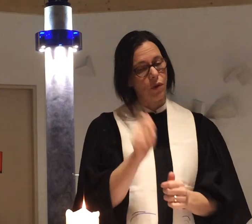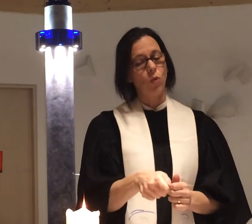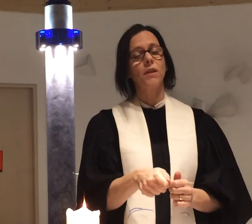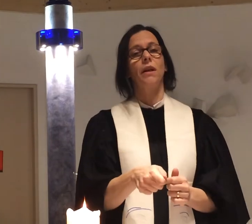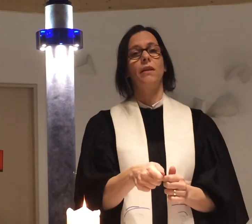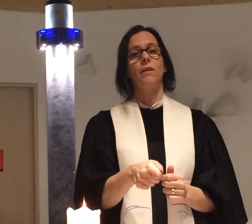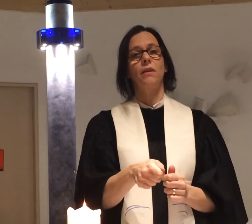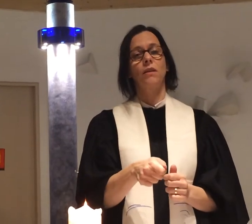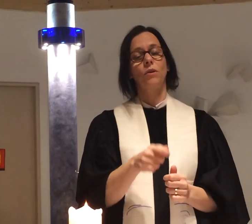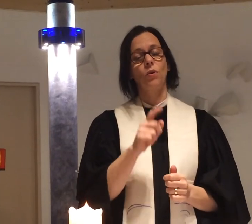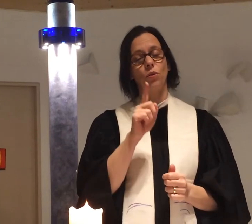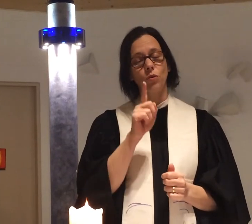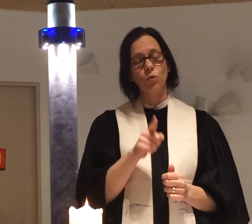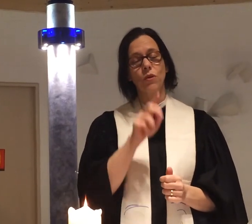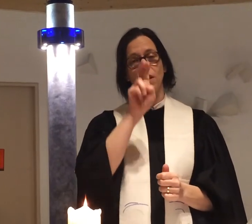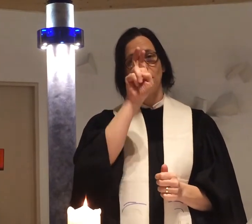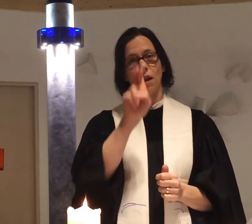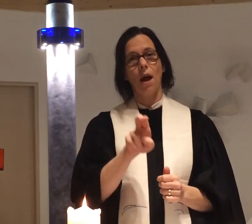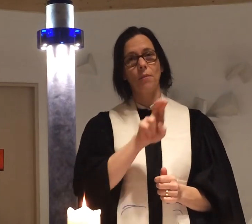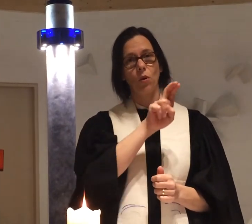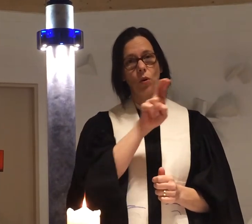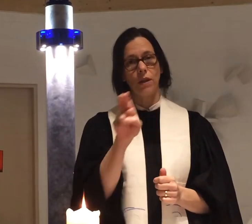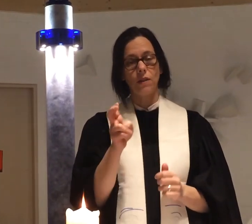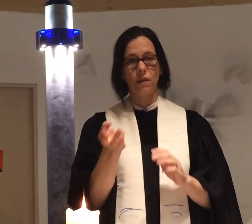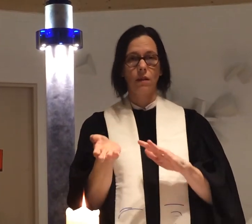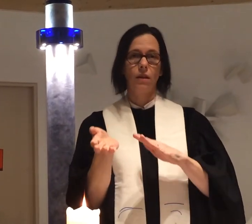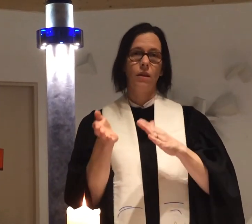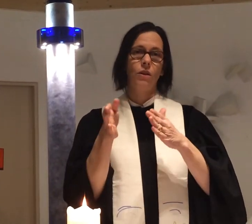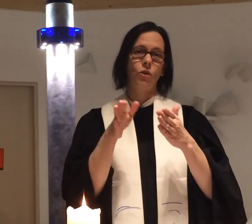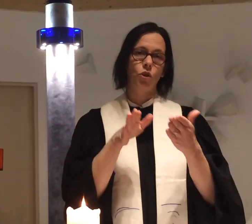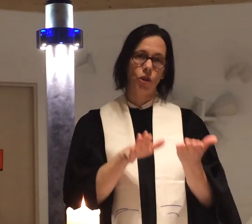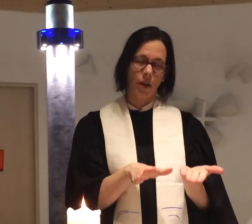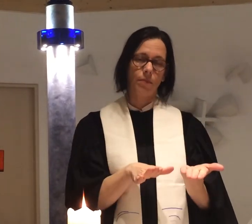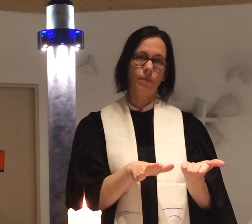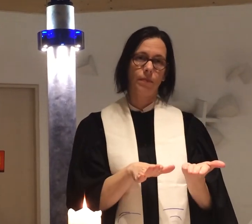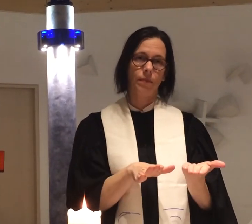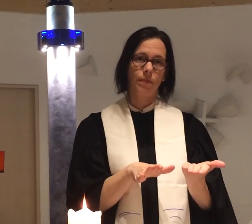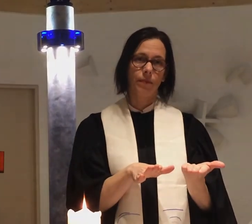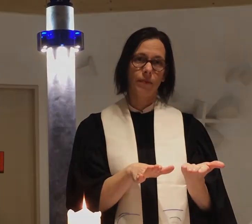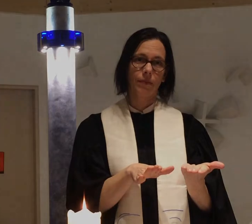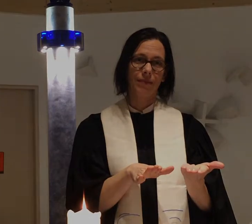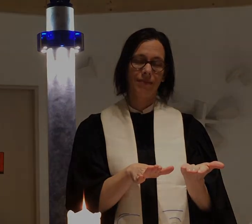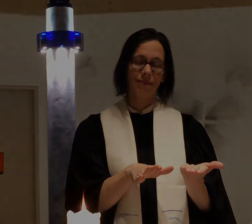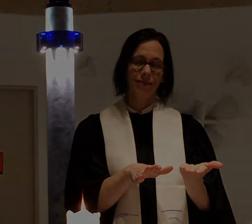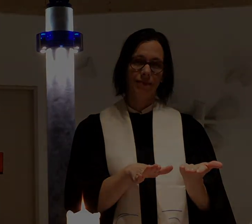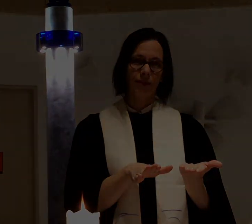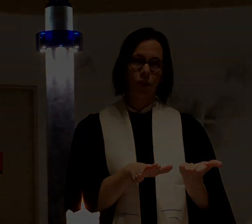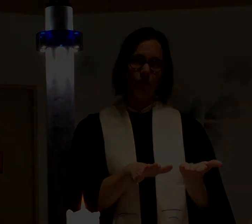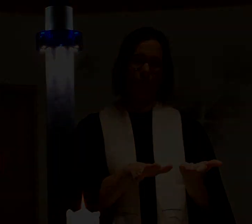verurteilt und musste am Kreuz sterben. Schnitt